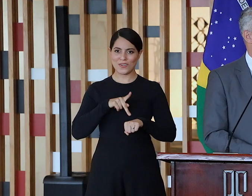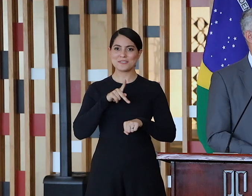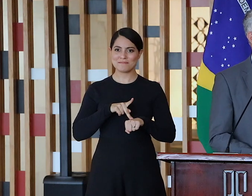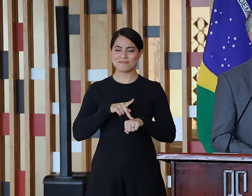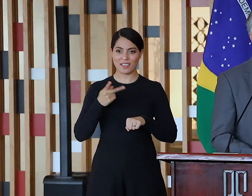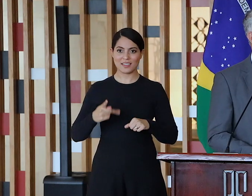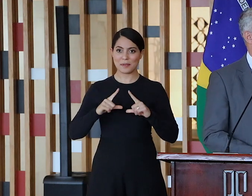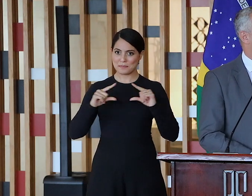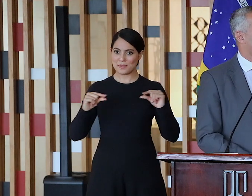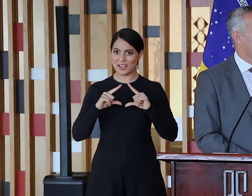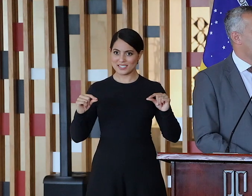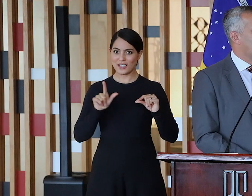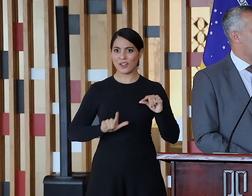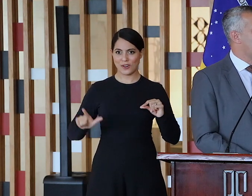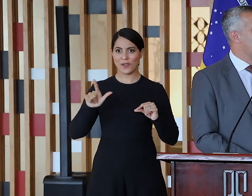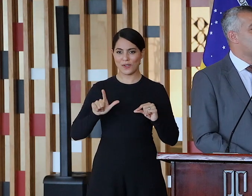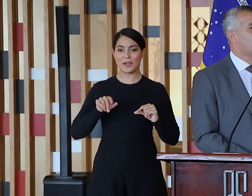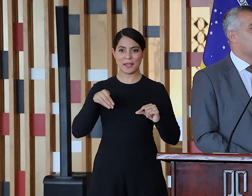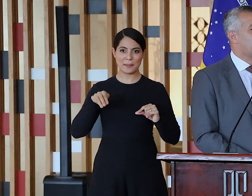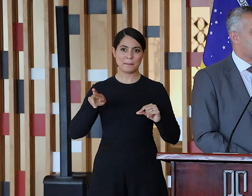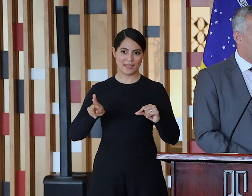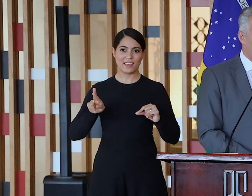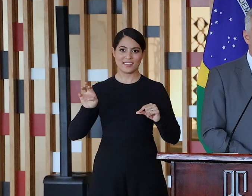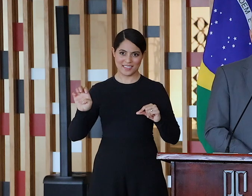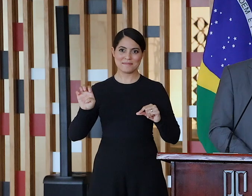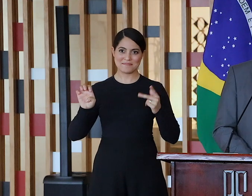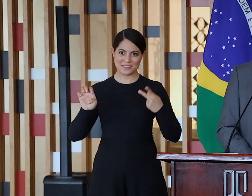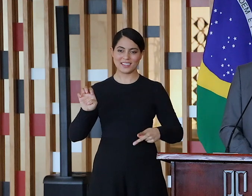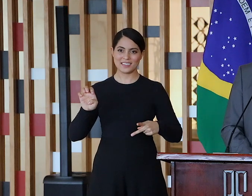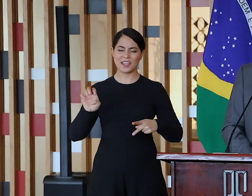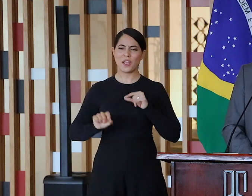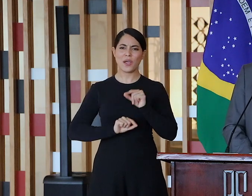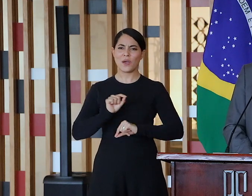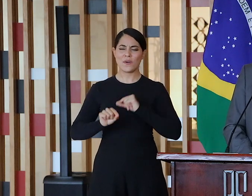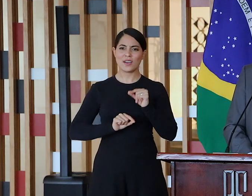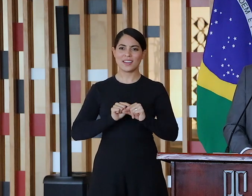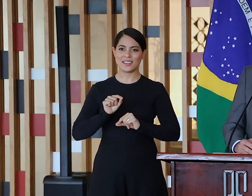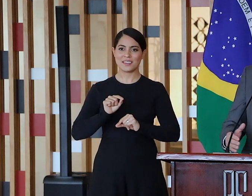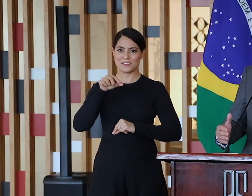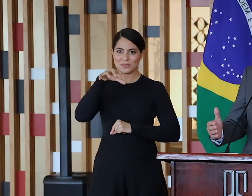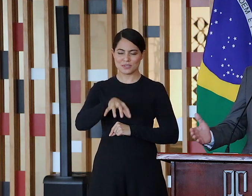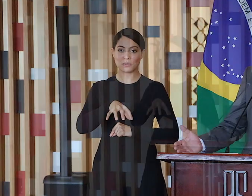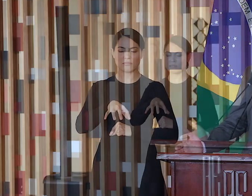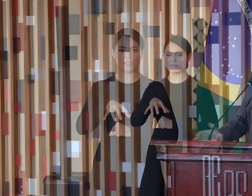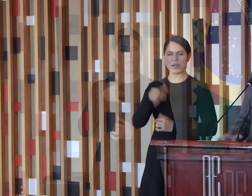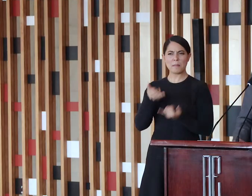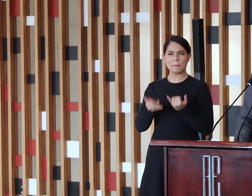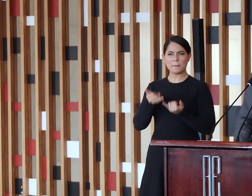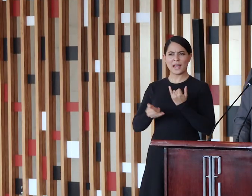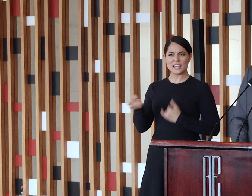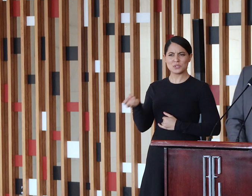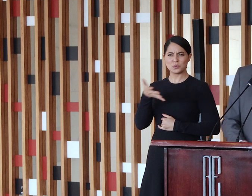naturalmente, o Itamaraty, o Palácio do Planalto, que é a mais pura expressão daquilo que é um setor que é aparentemente muito novo,